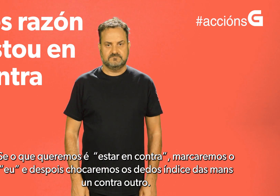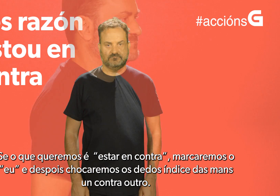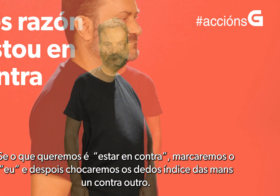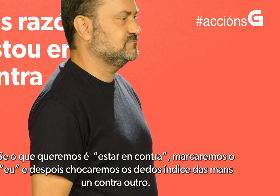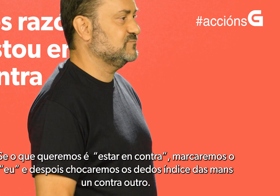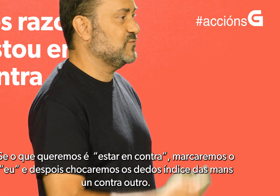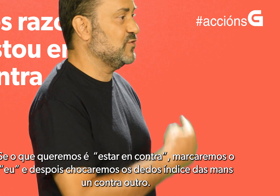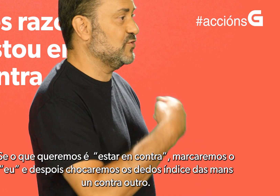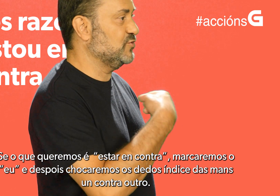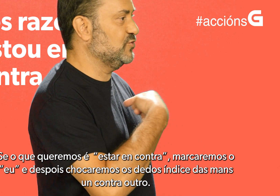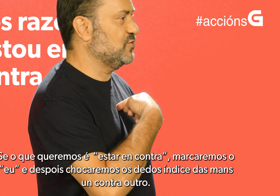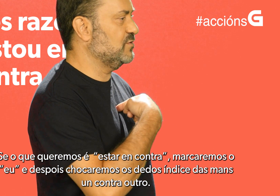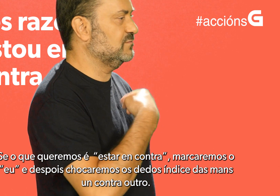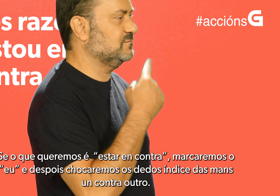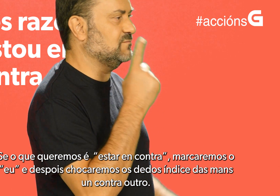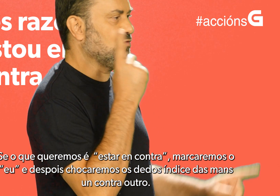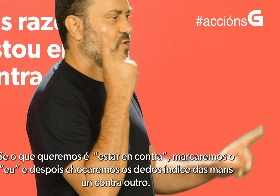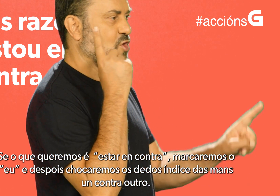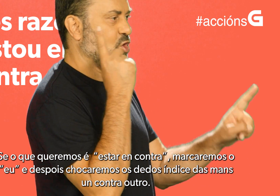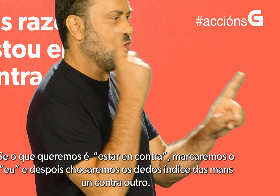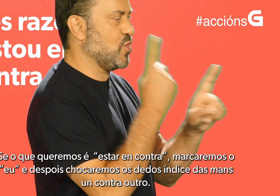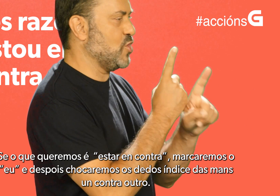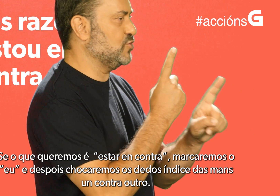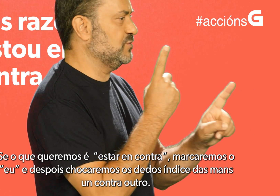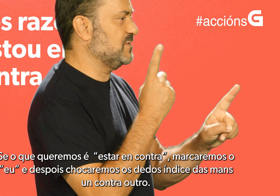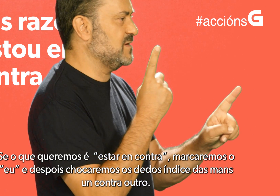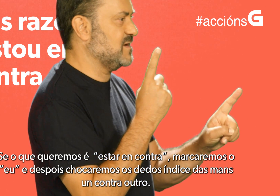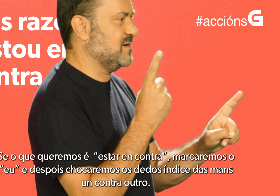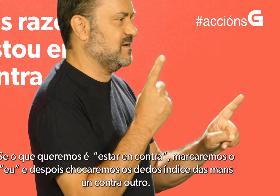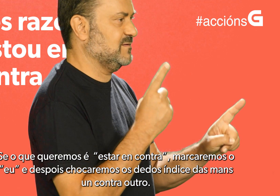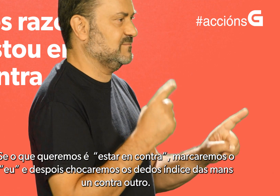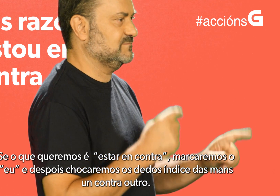marcaremos o eu e despois chocaremos os dedos índice das mans un contra outro.